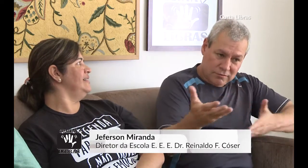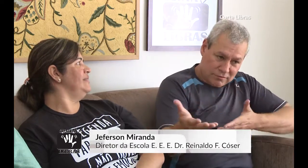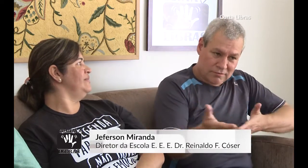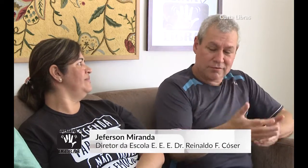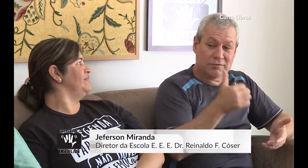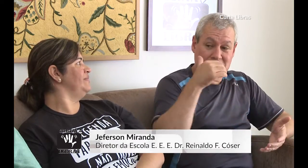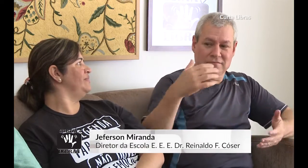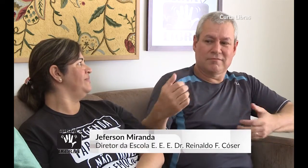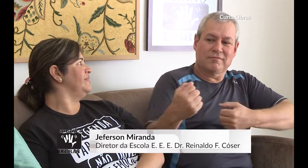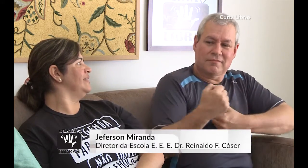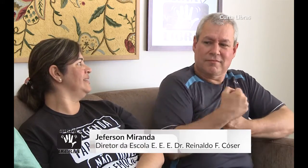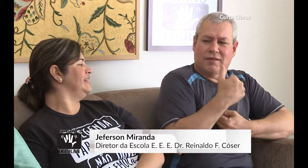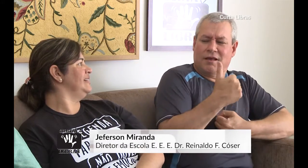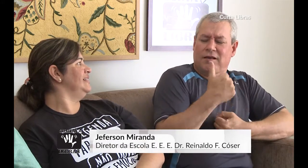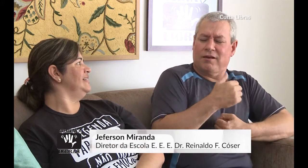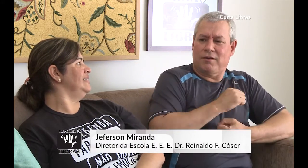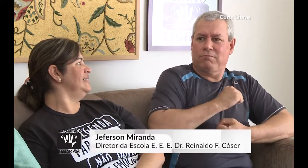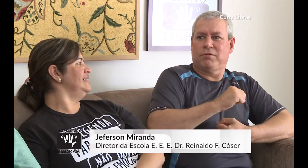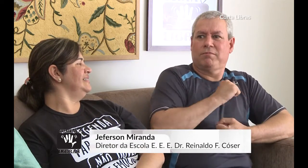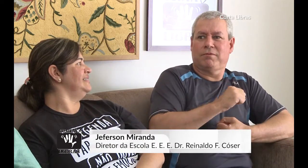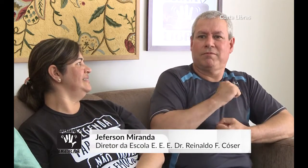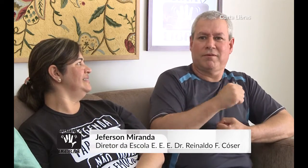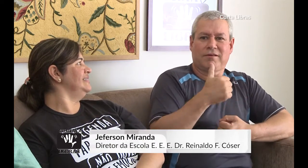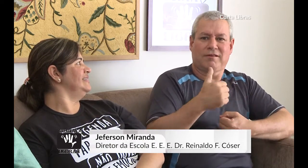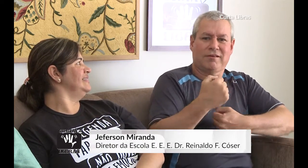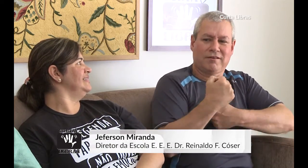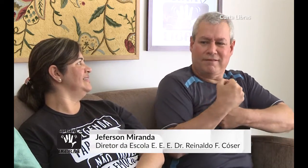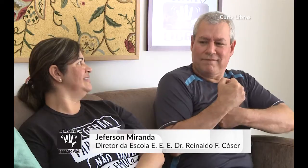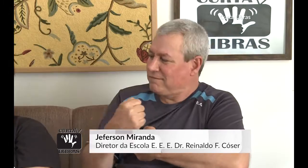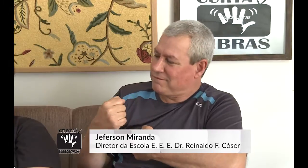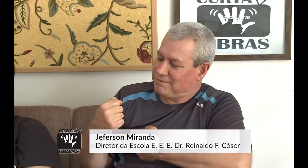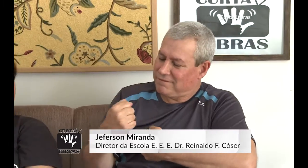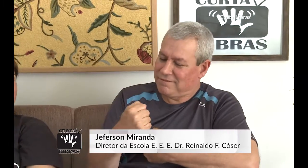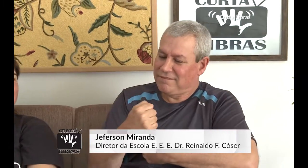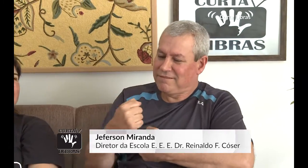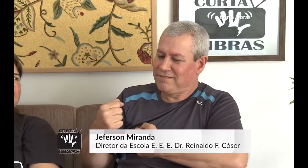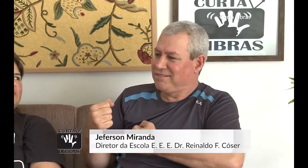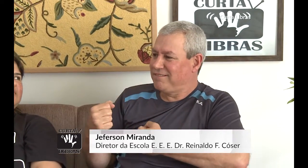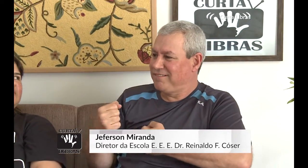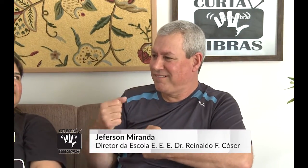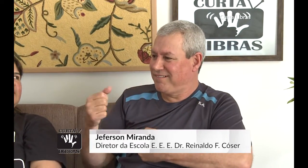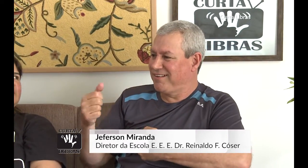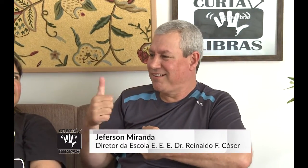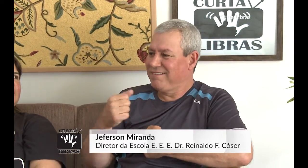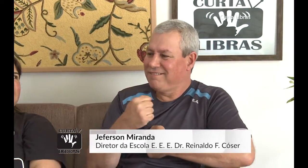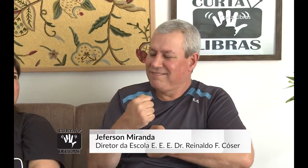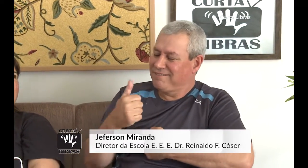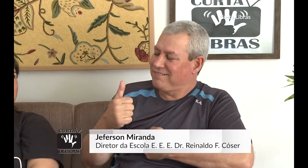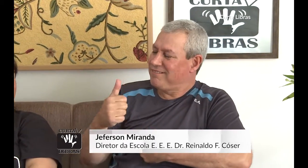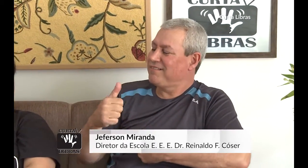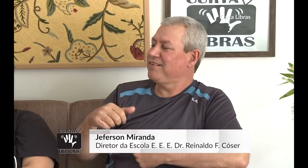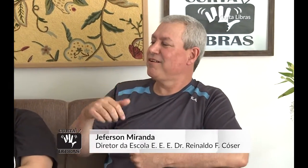Começamos a dançar e meu coração bateu forte. A menina começou a cochichar comigo. Mas aí eu pedi desculpas.